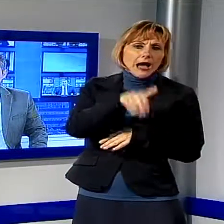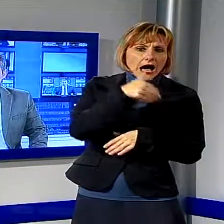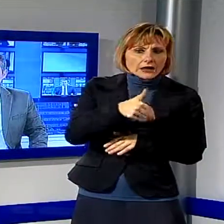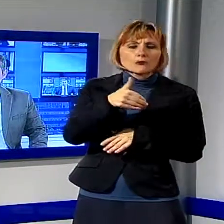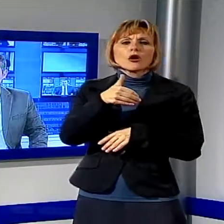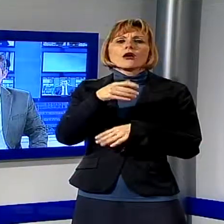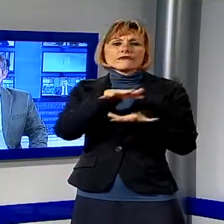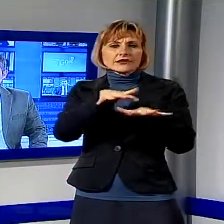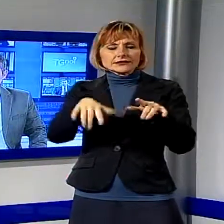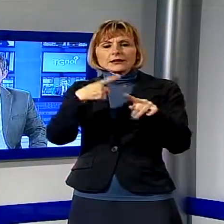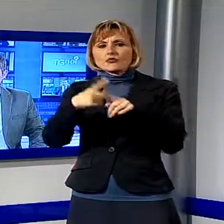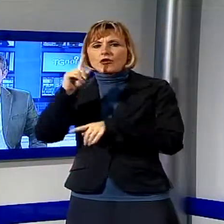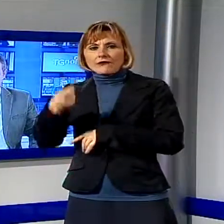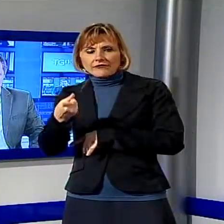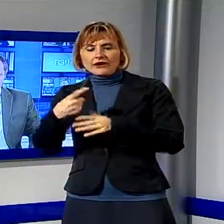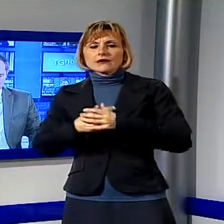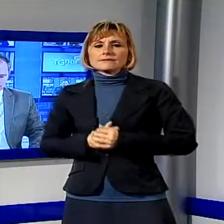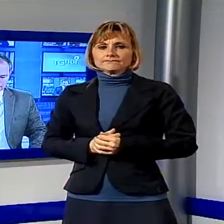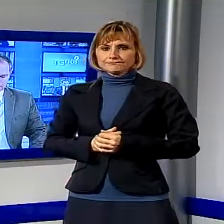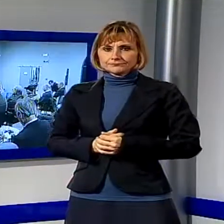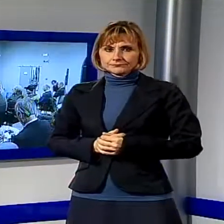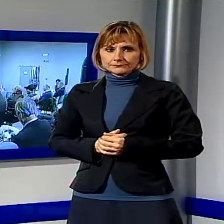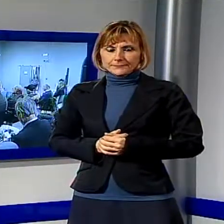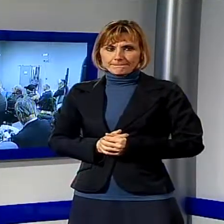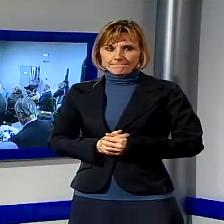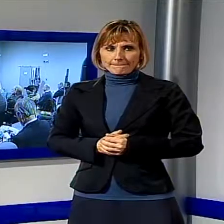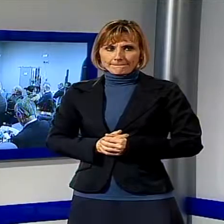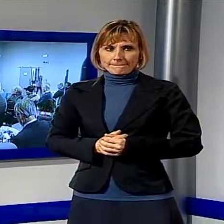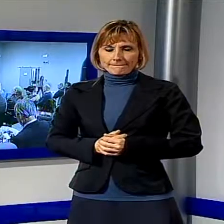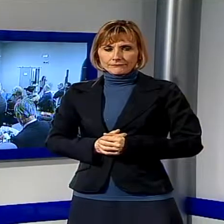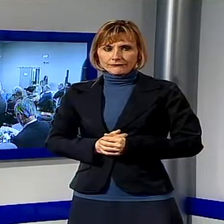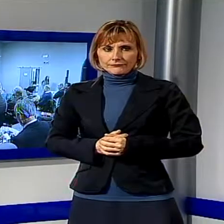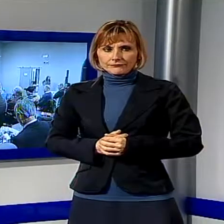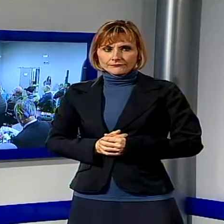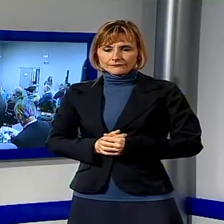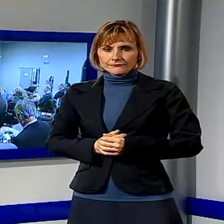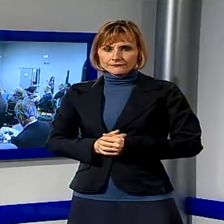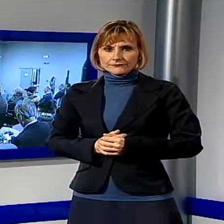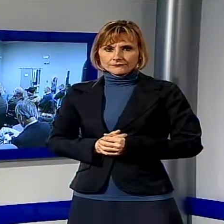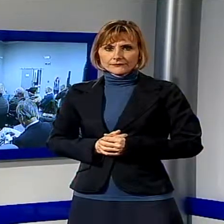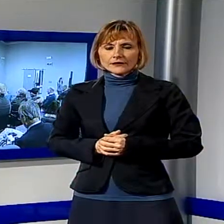indetta una follata assemblea. E' suonata l'ultima